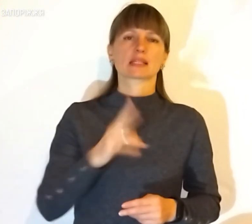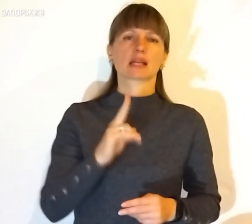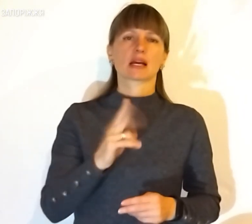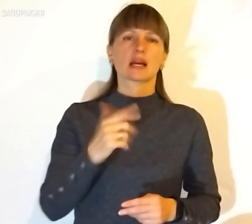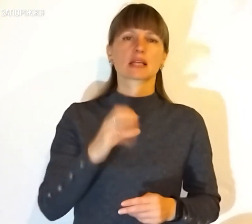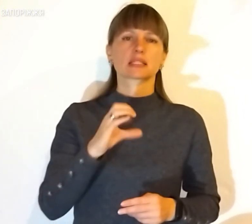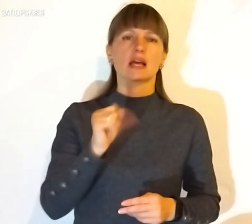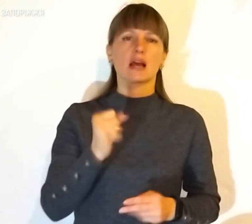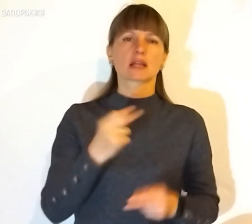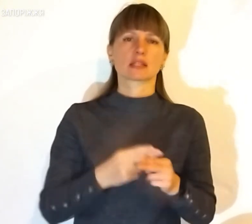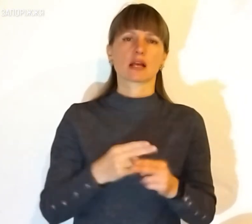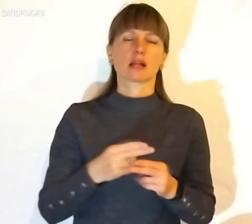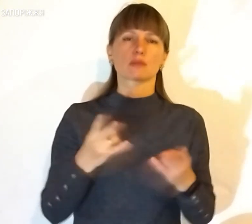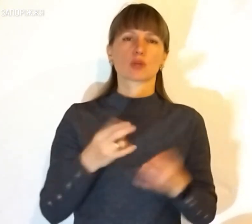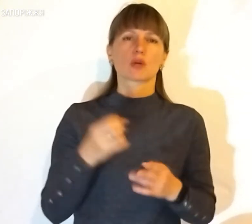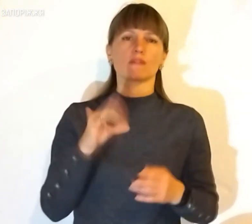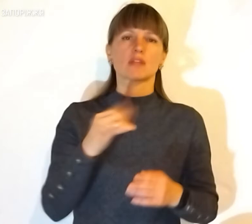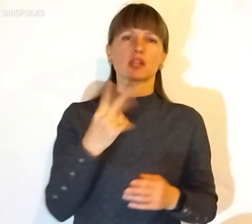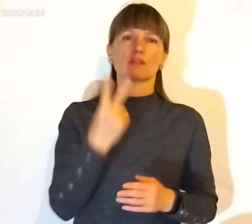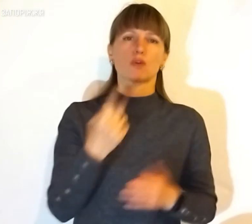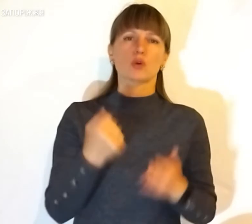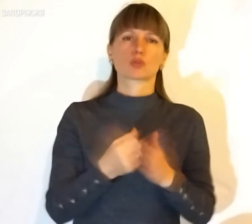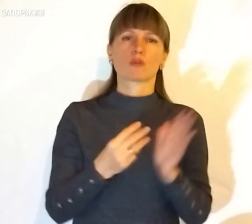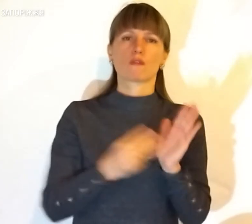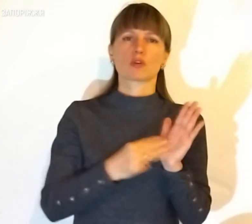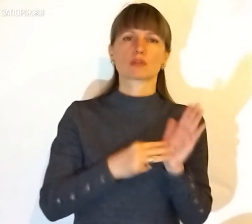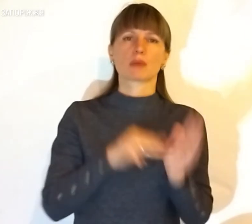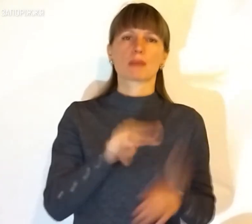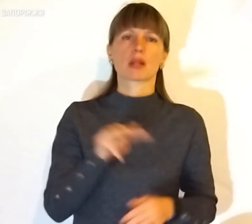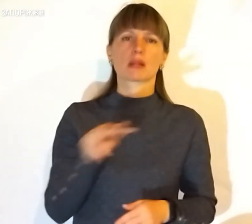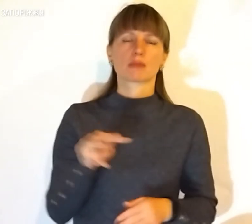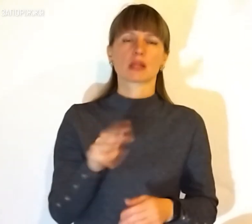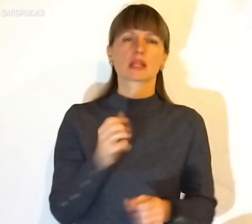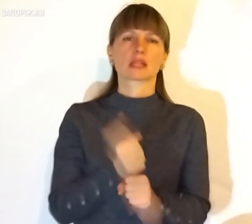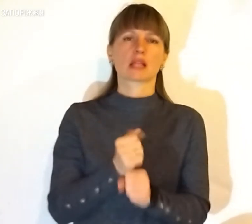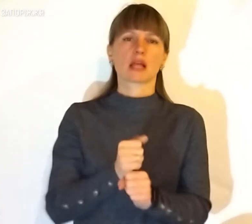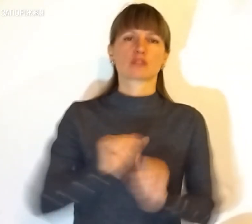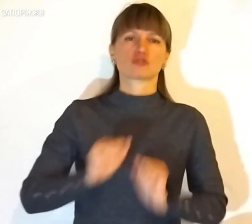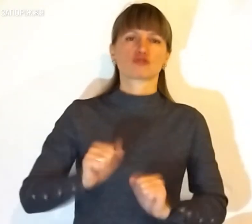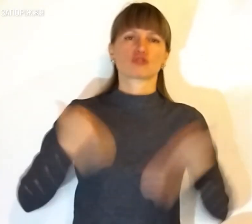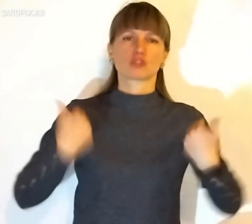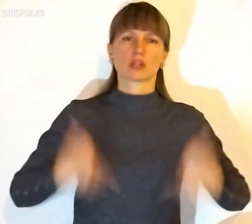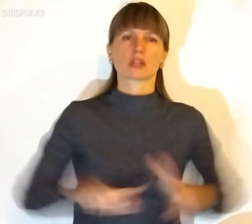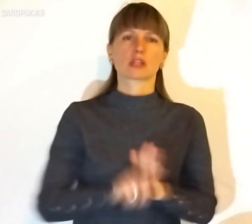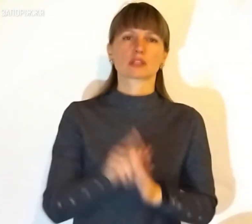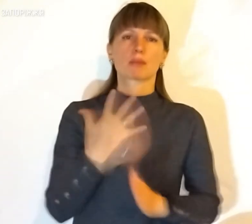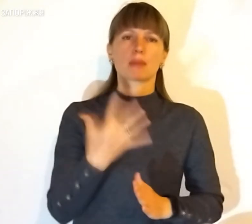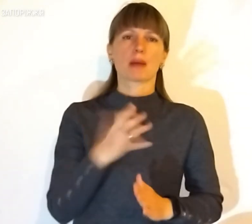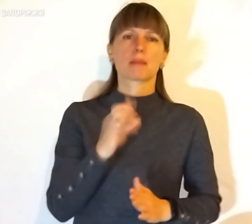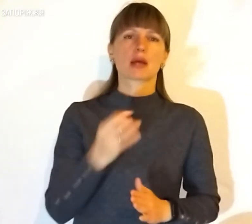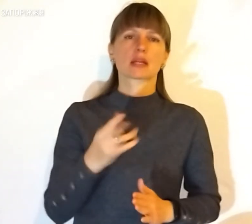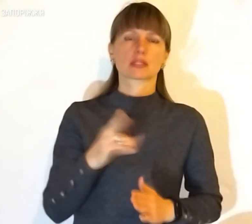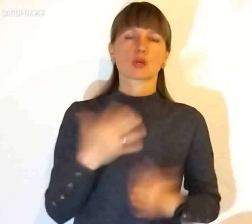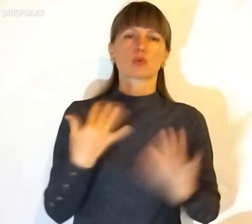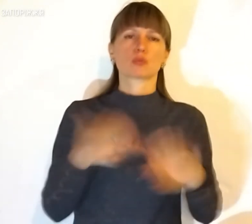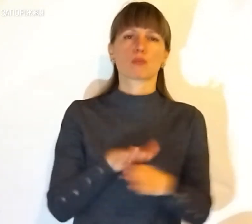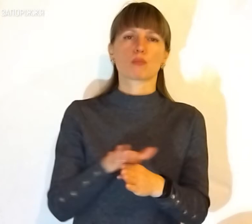Сталі потрібні від 2 до 8 міліметрів. Виготовлення бронежилетів володари почали 5 березня. Вже повністю